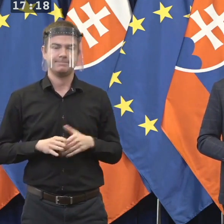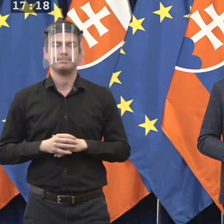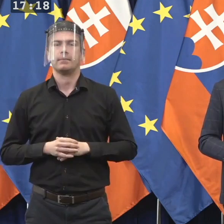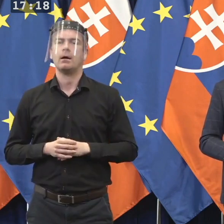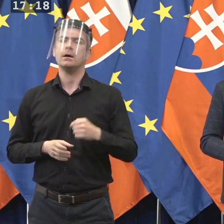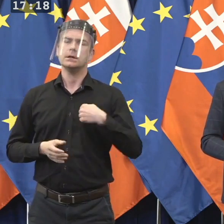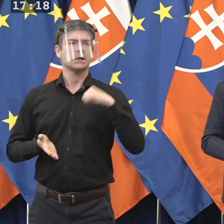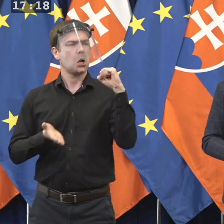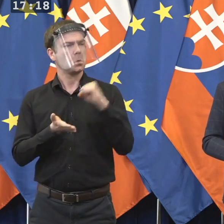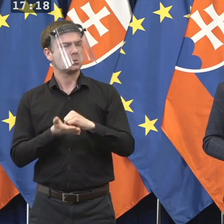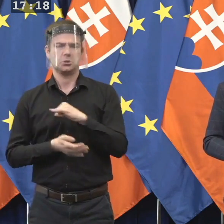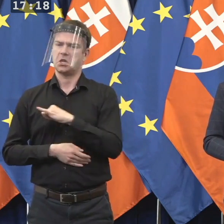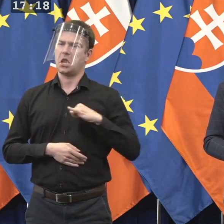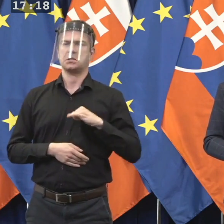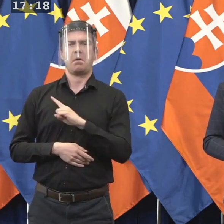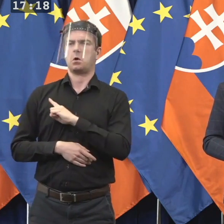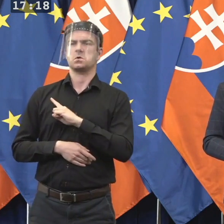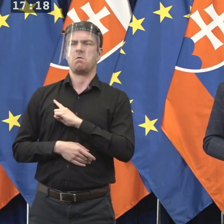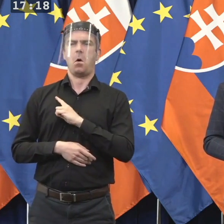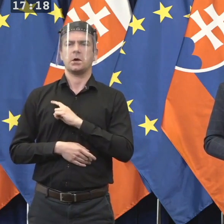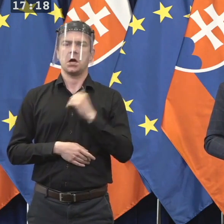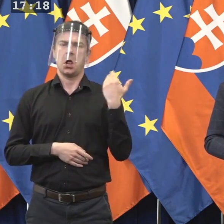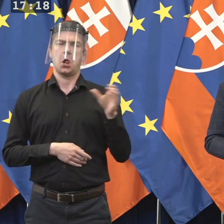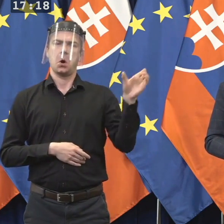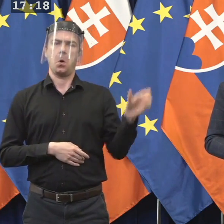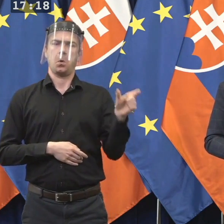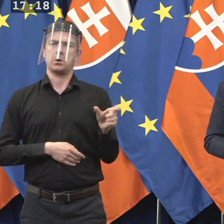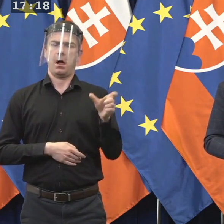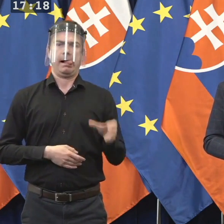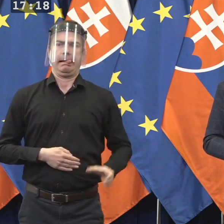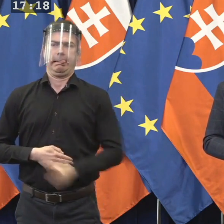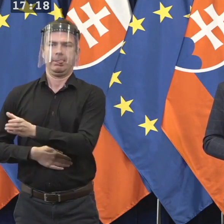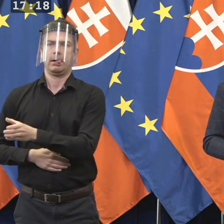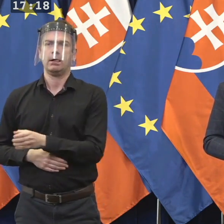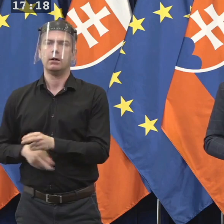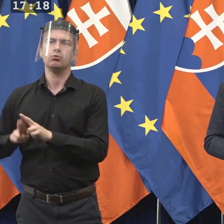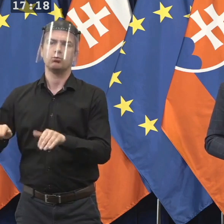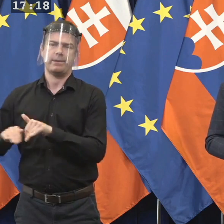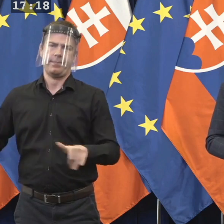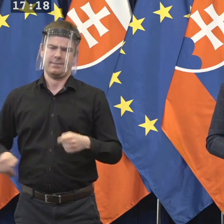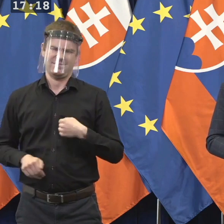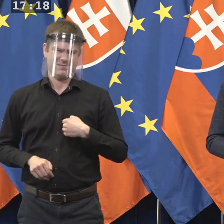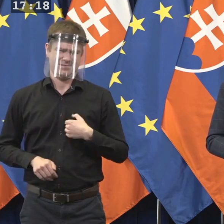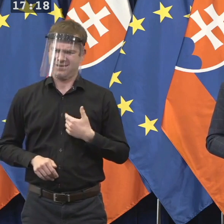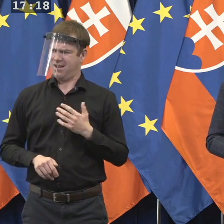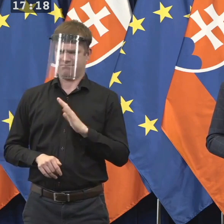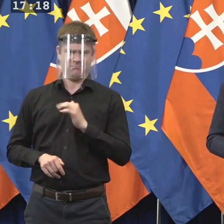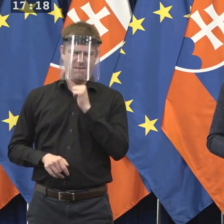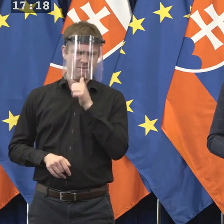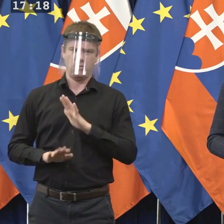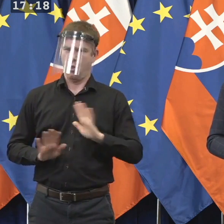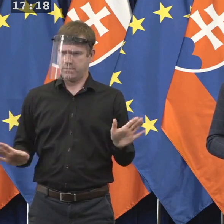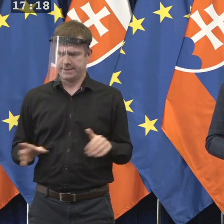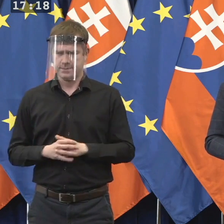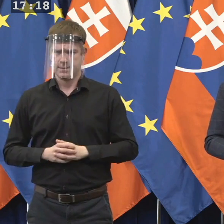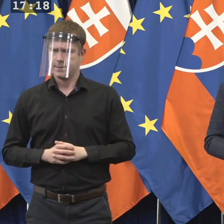Ja určite nechcem presadzovať svojich ľudí do súdnej rady. Toto je zásadný homil, ak niekto naozaj si toto myslí. Nikdy to